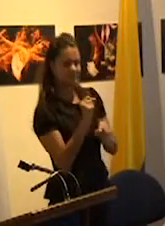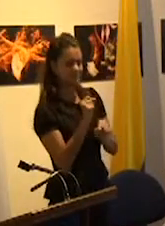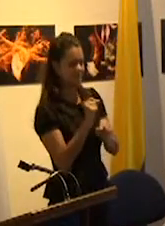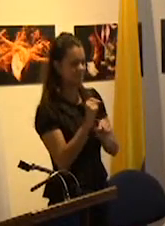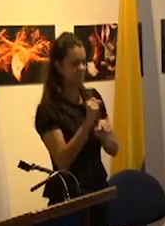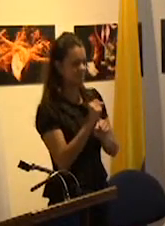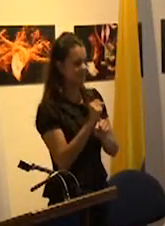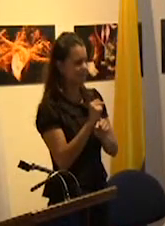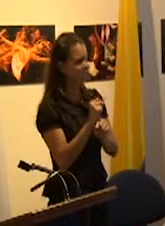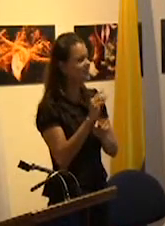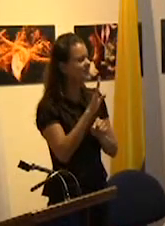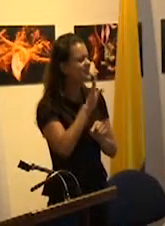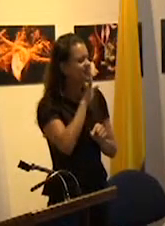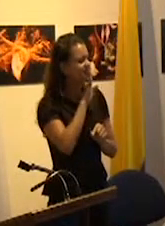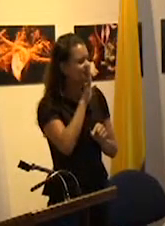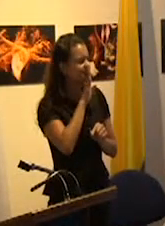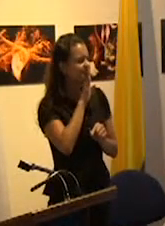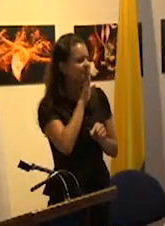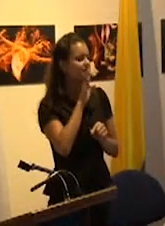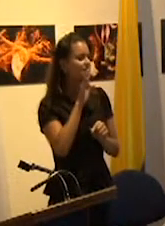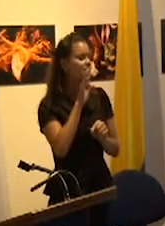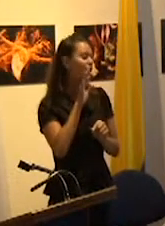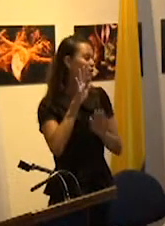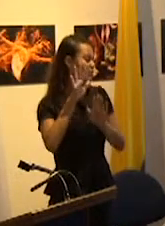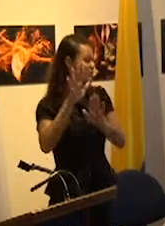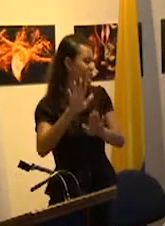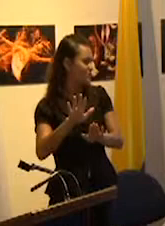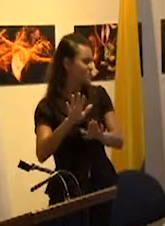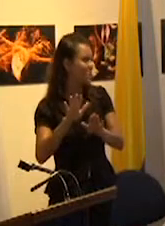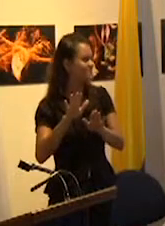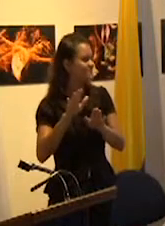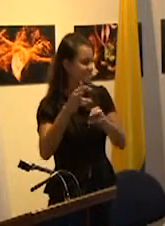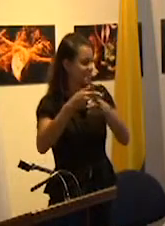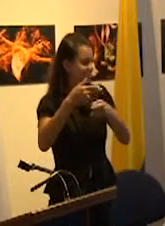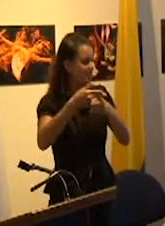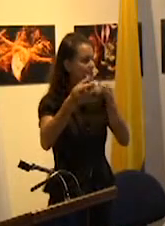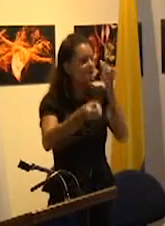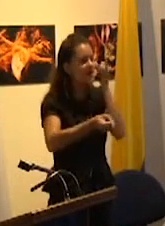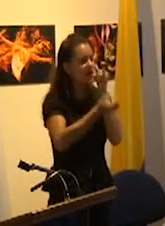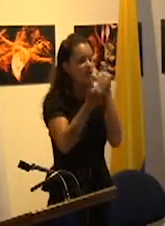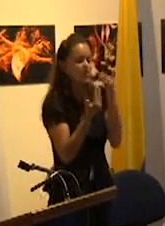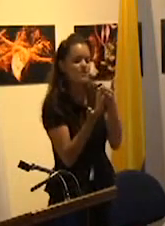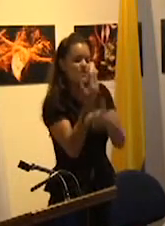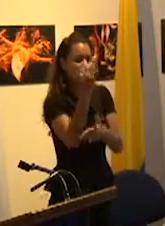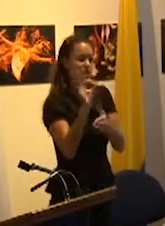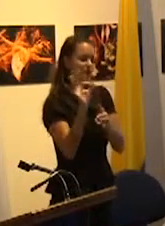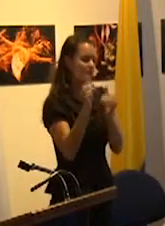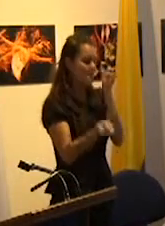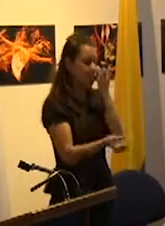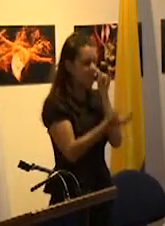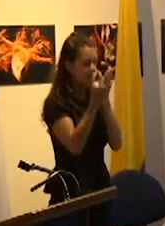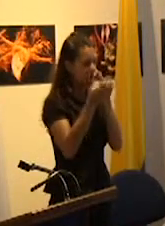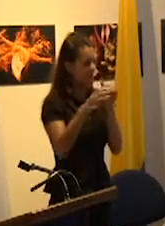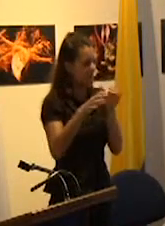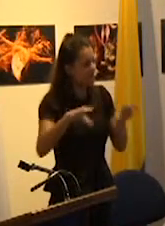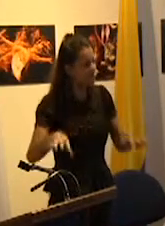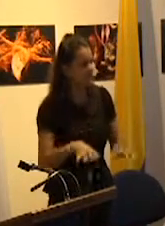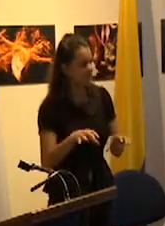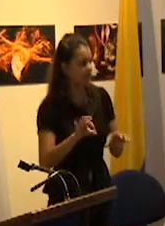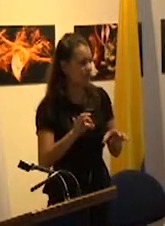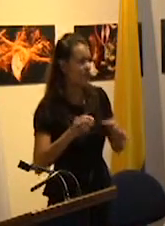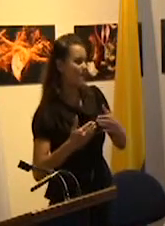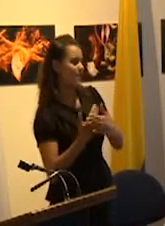por parte de la llamada pedagogía nueva activa y moderna que pone en cuestión la idea de las